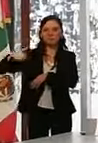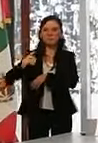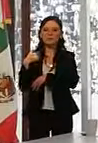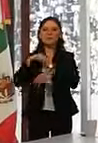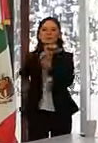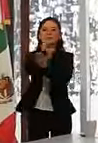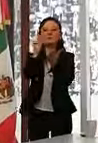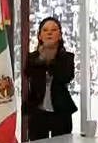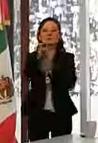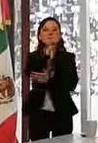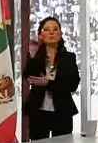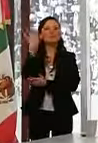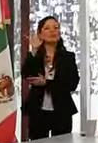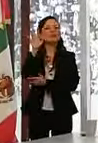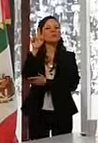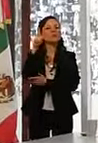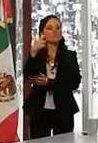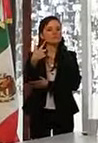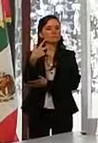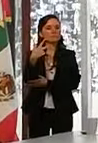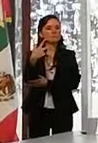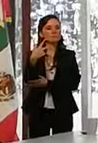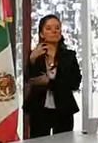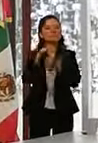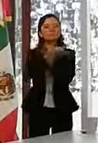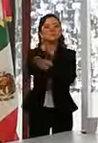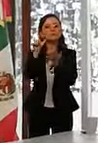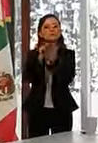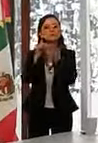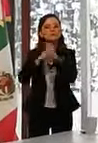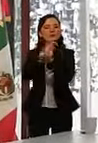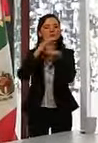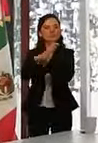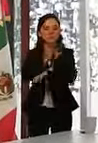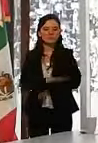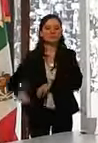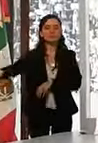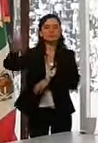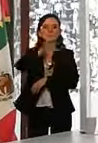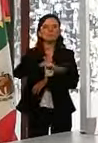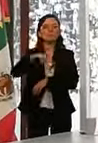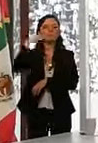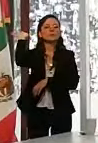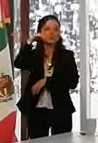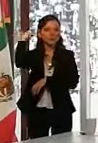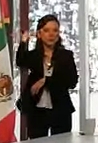158 de la Ley Orgánica del Poder Legislativo del Estado de Querétaro.